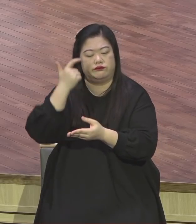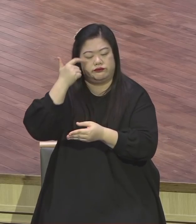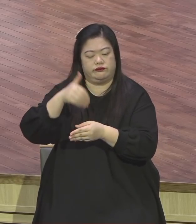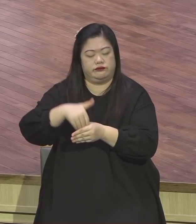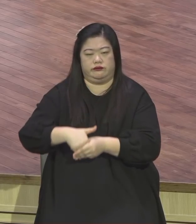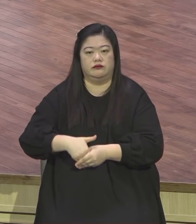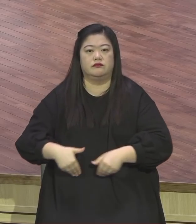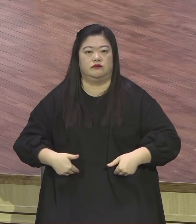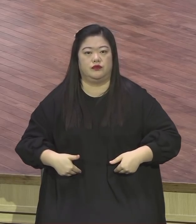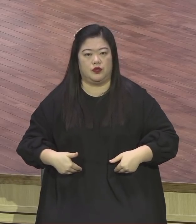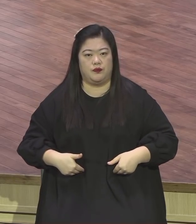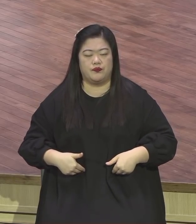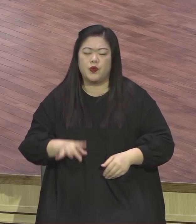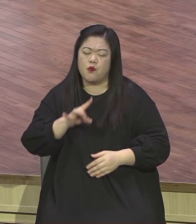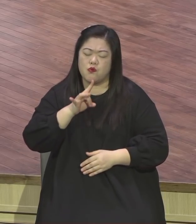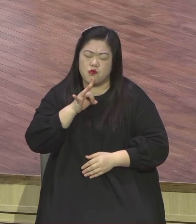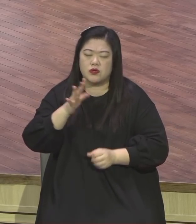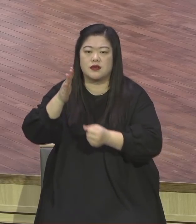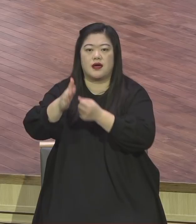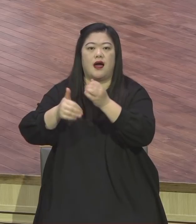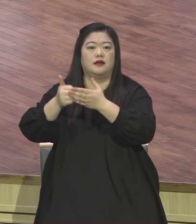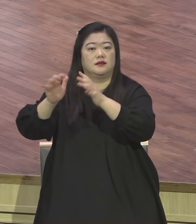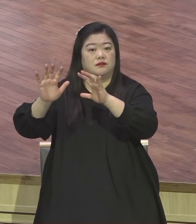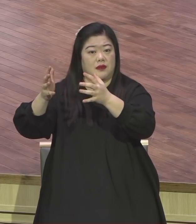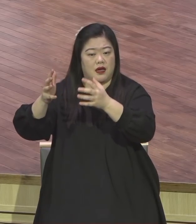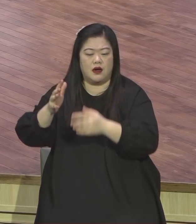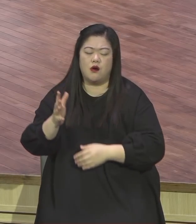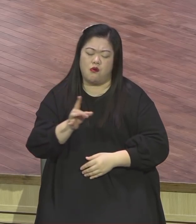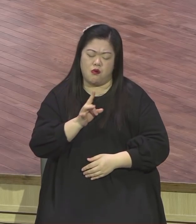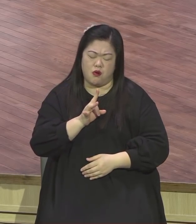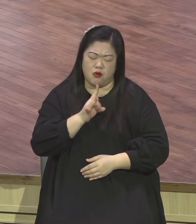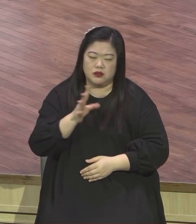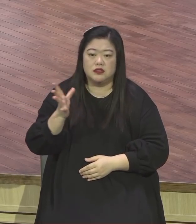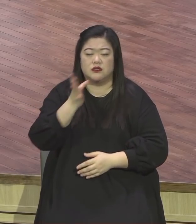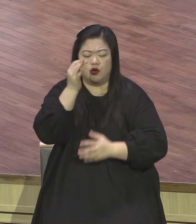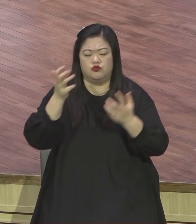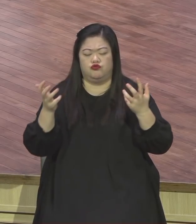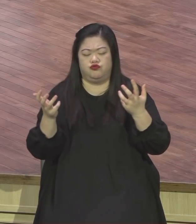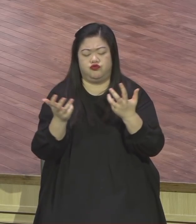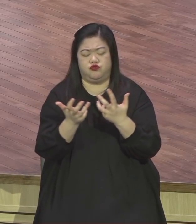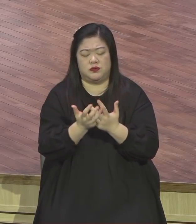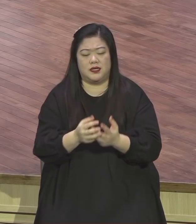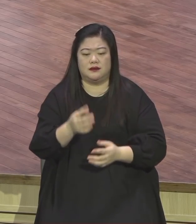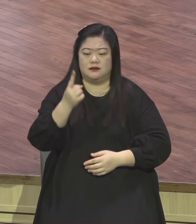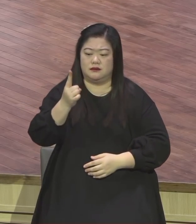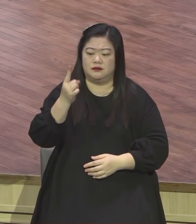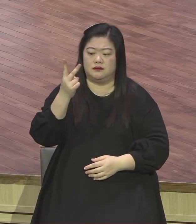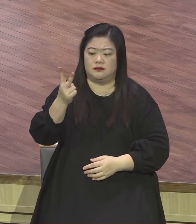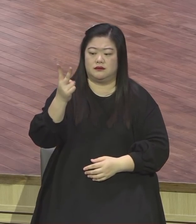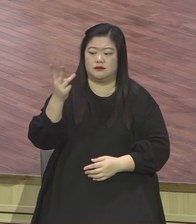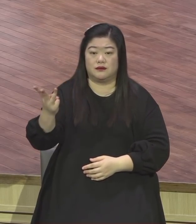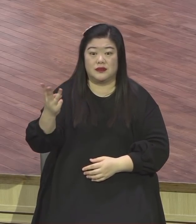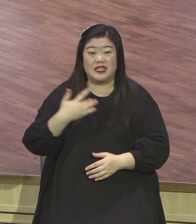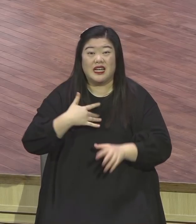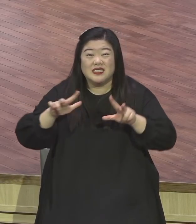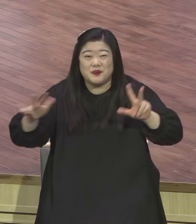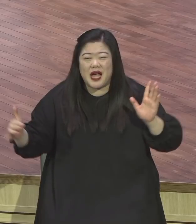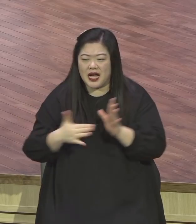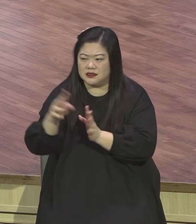오직 하나님 나라 오직 성령축만 별로 본 적 없어요 우리